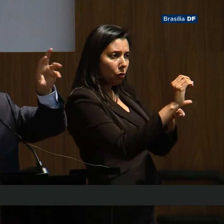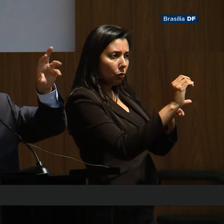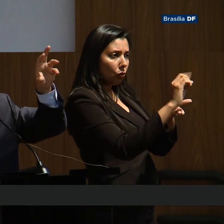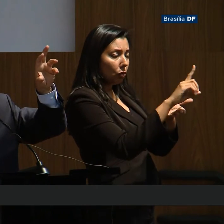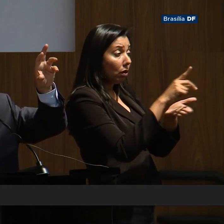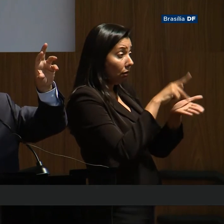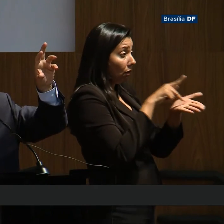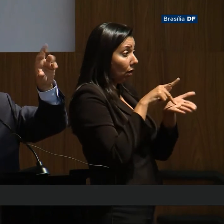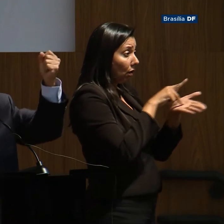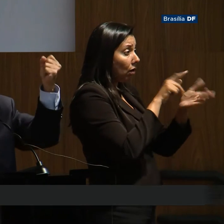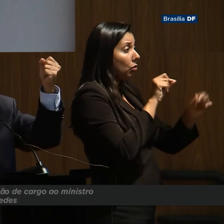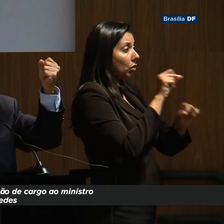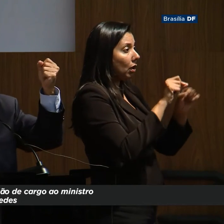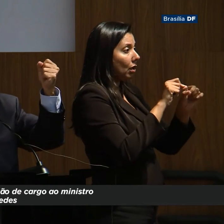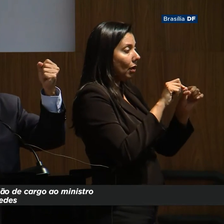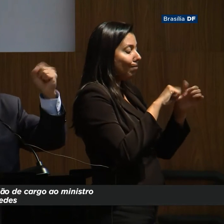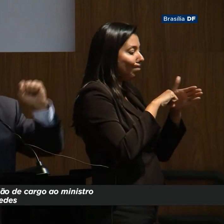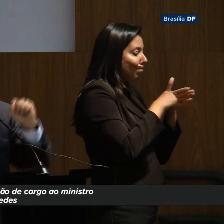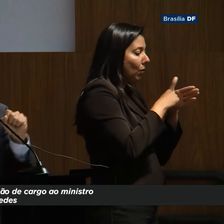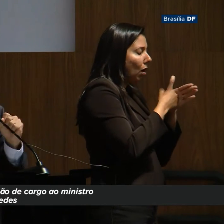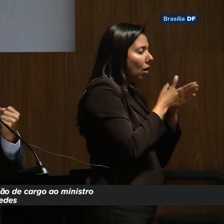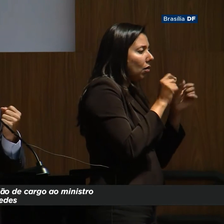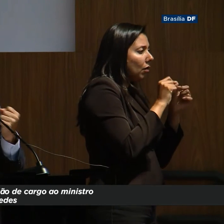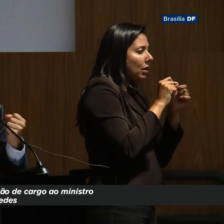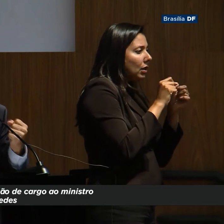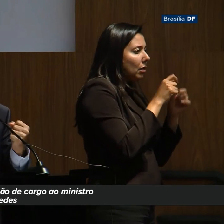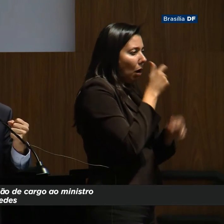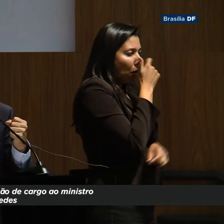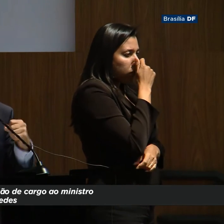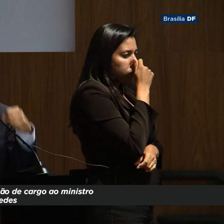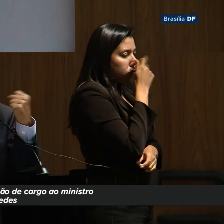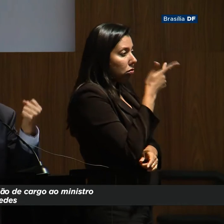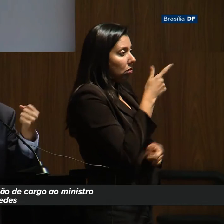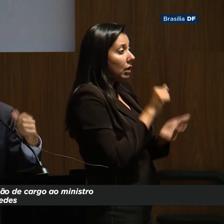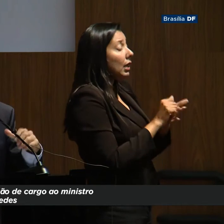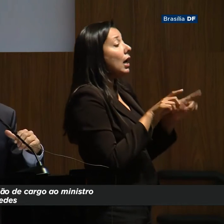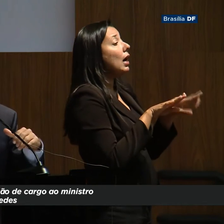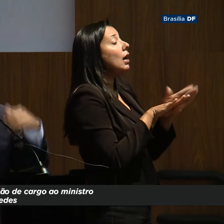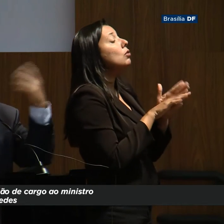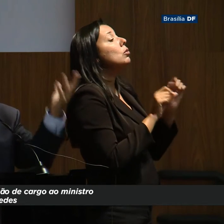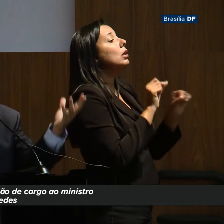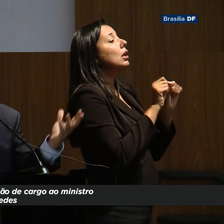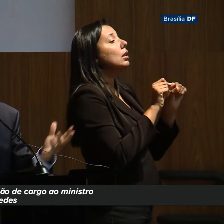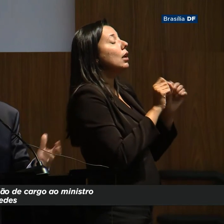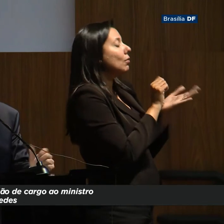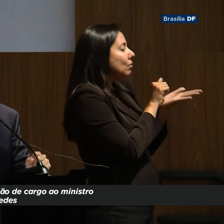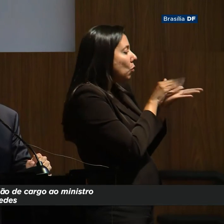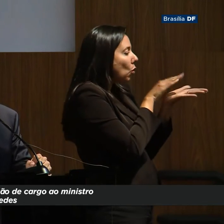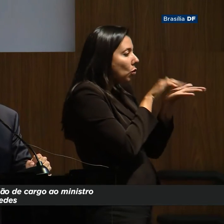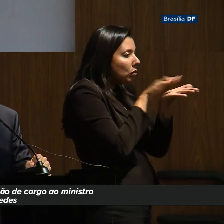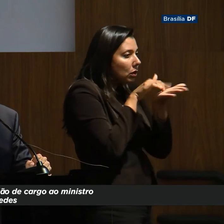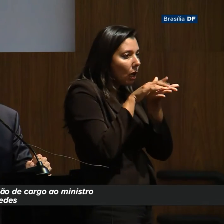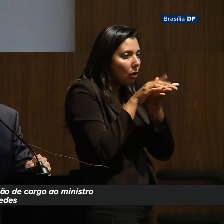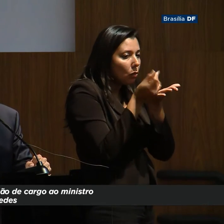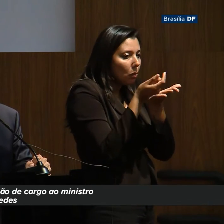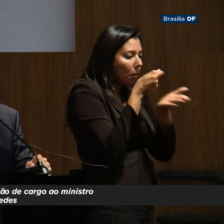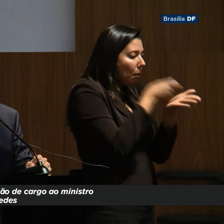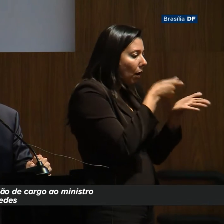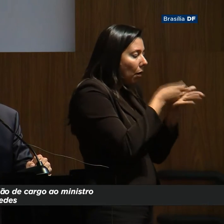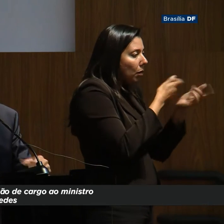você, na verdade, está apertando e fazendo o que nós chamamos tecnicamente do crowding out, você está expulsando os investimentos privados